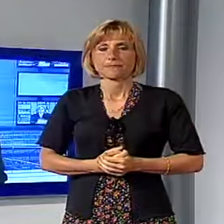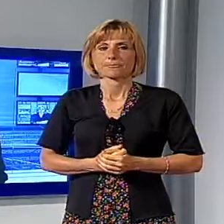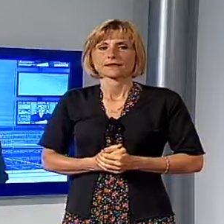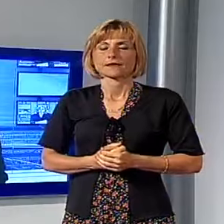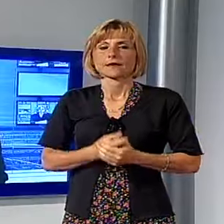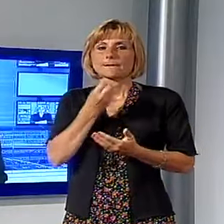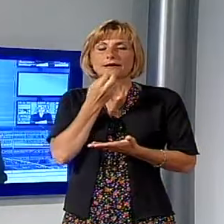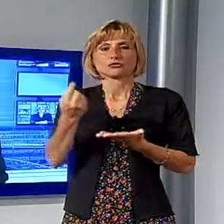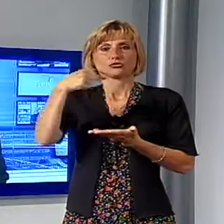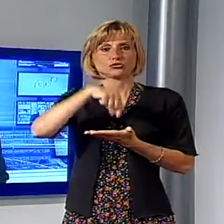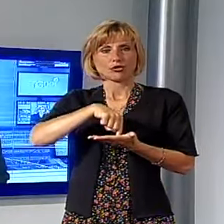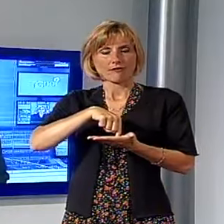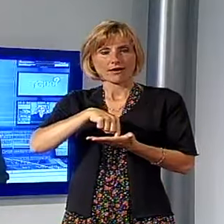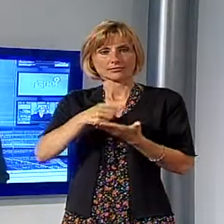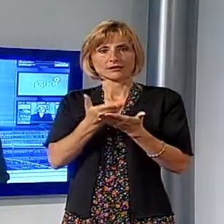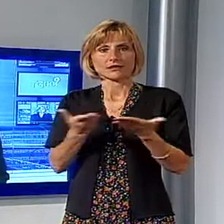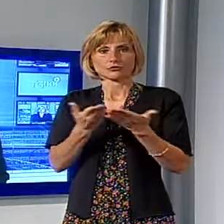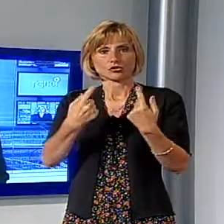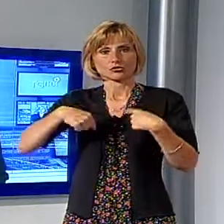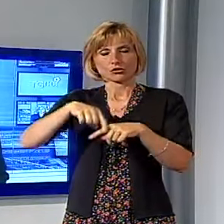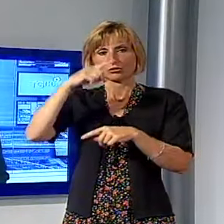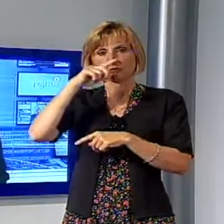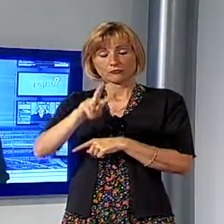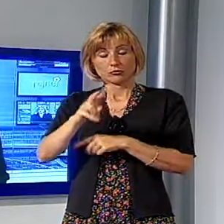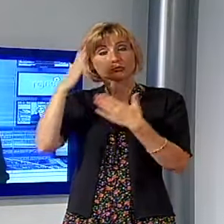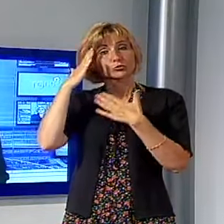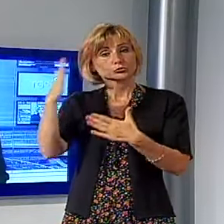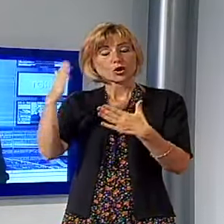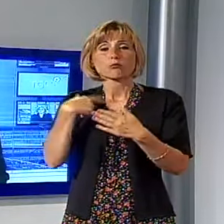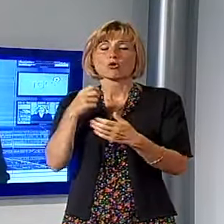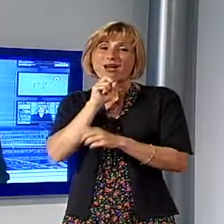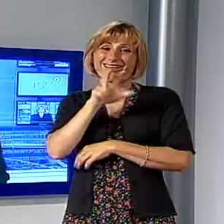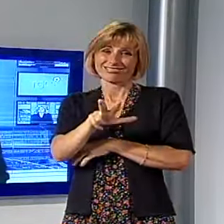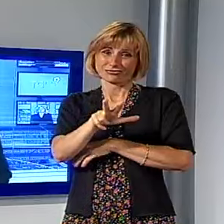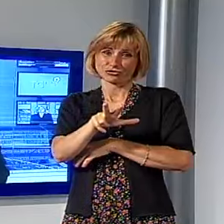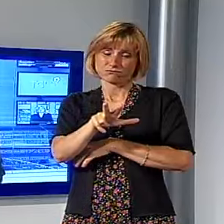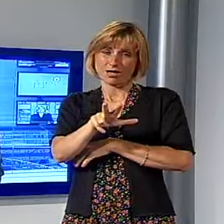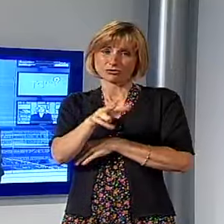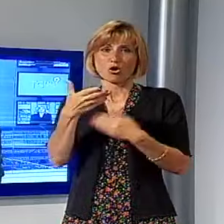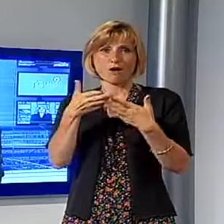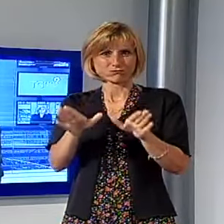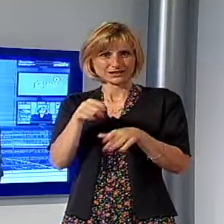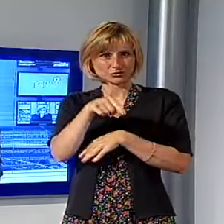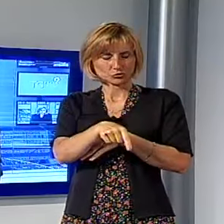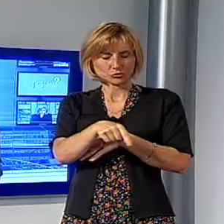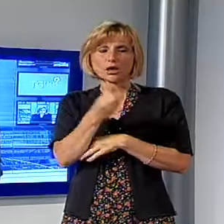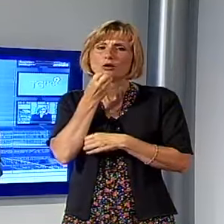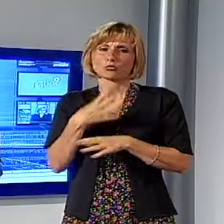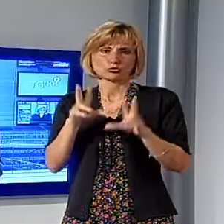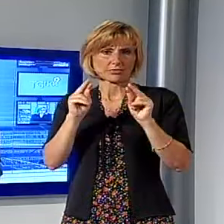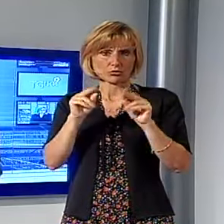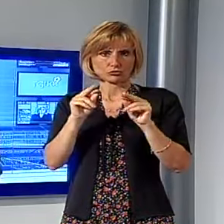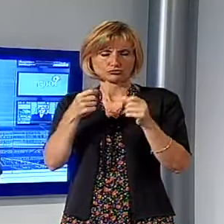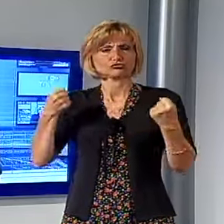Ben trovati al TG Noi, purtroppo in apertura, come anticipato nei titoli, una brutta notizia, uno